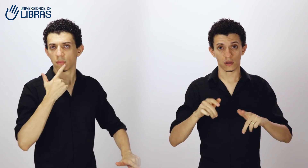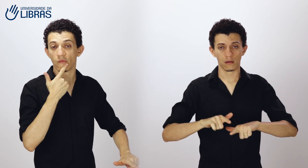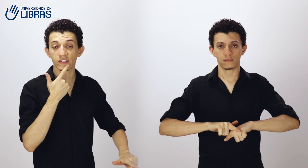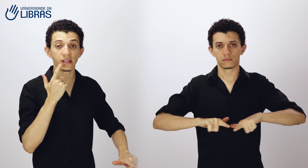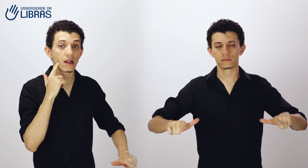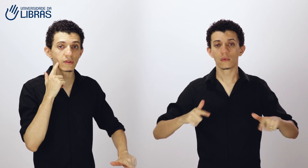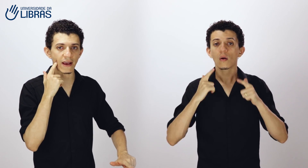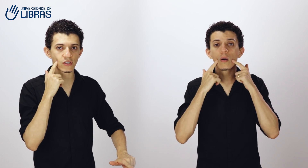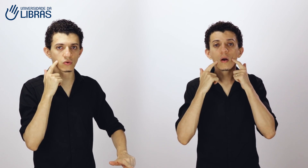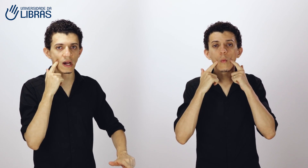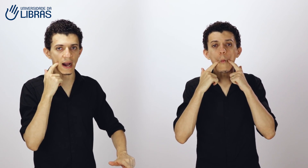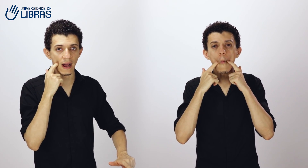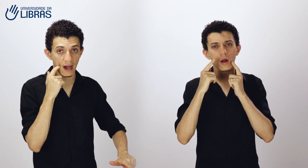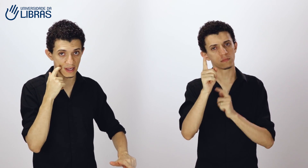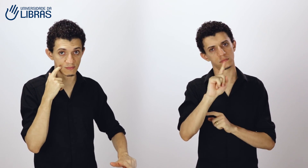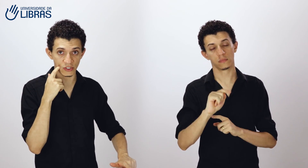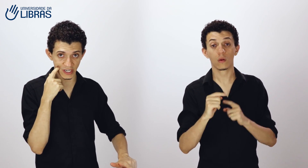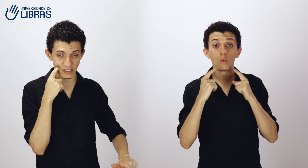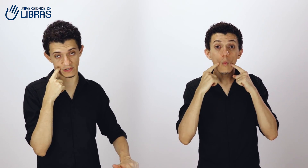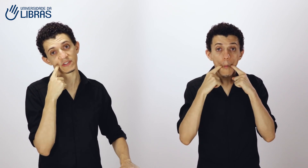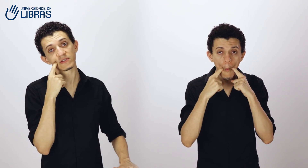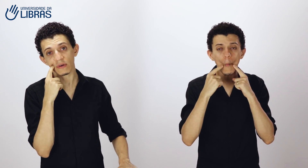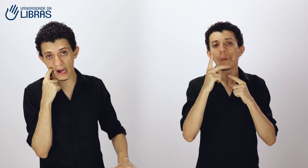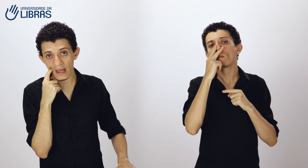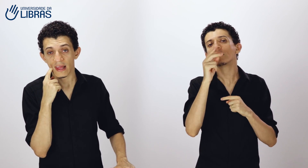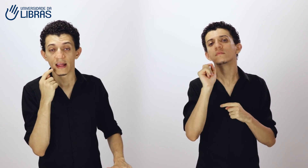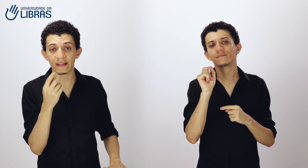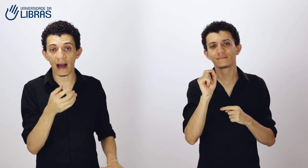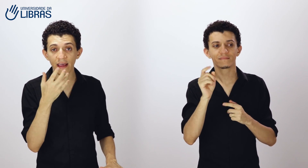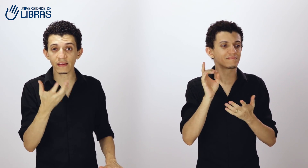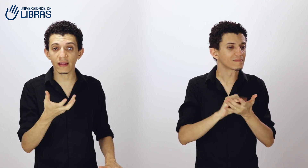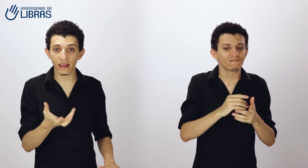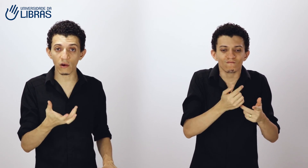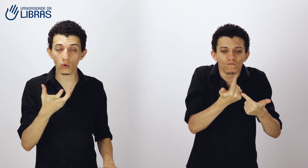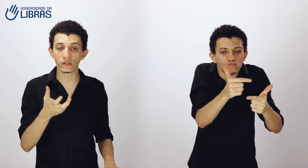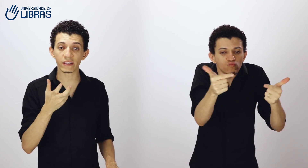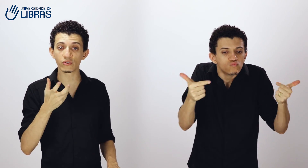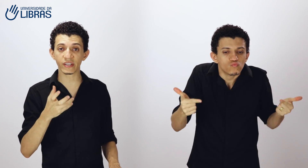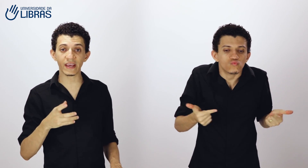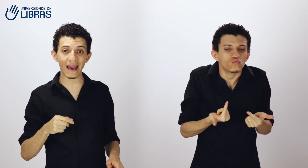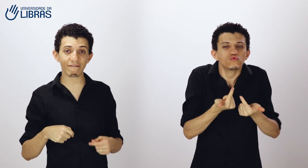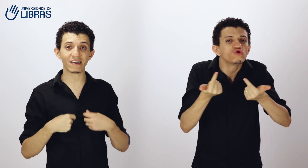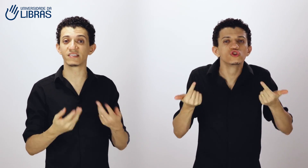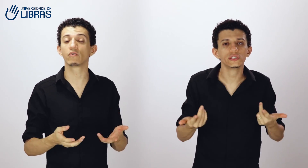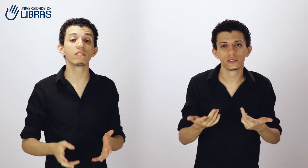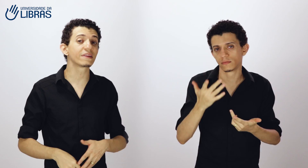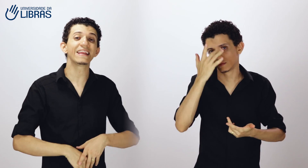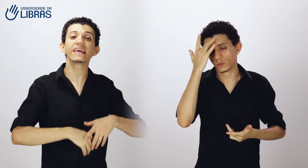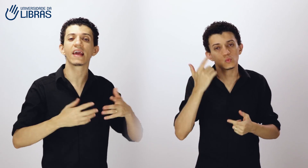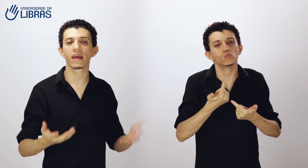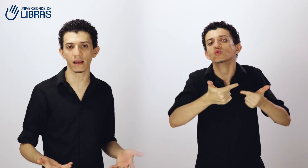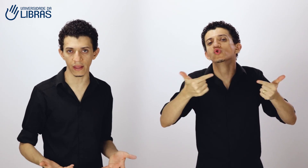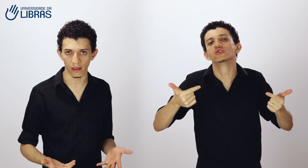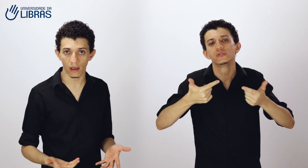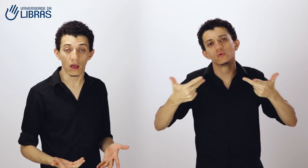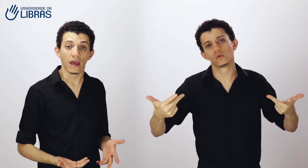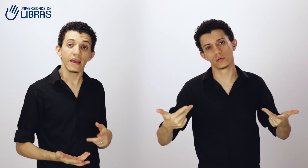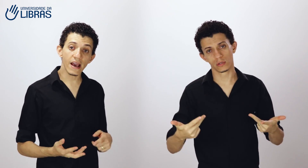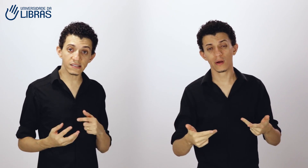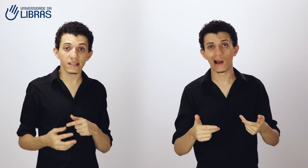Você não deve sugar as bochechas. Se você sugar, dá a entender o conceito de que é vazio, que não tem ninguém ali. E esse